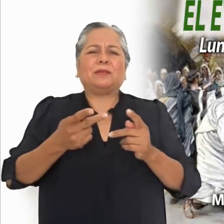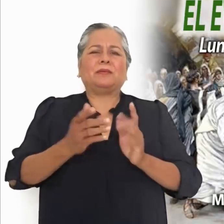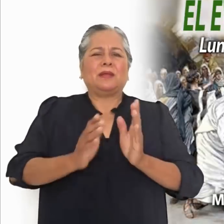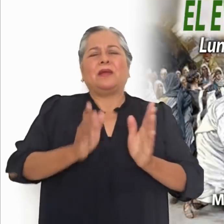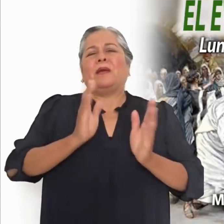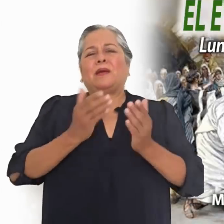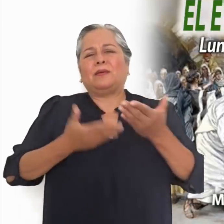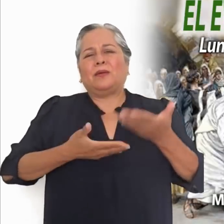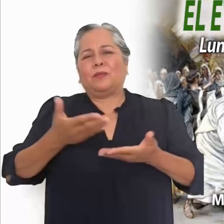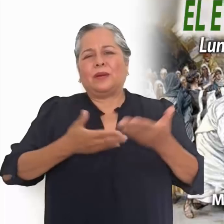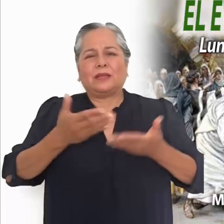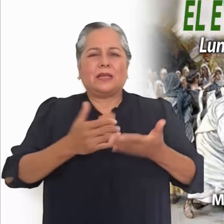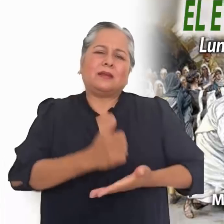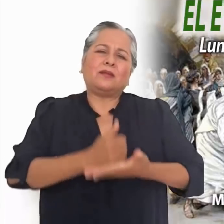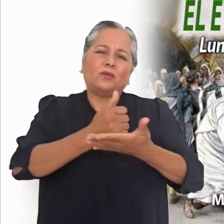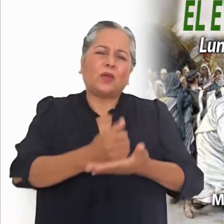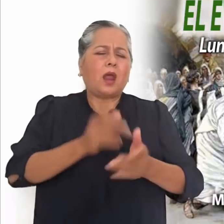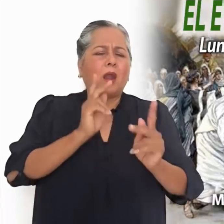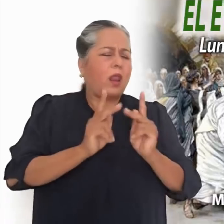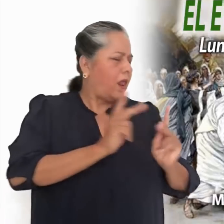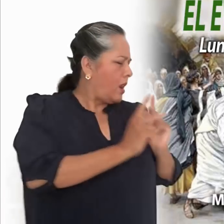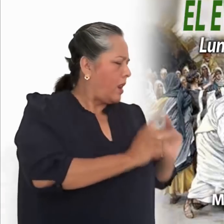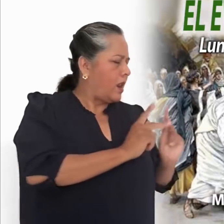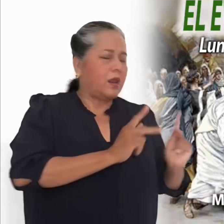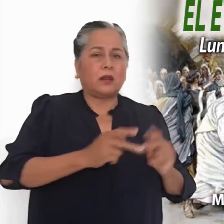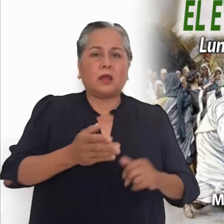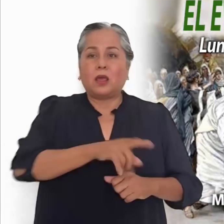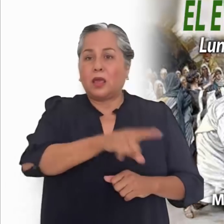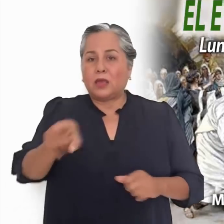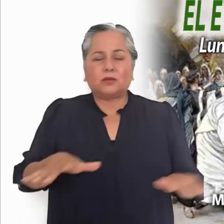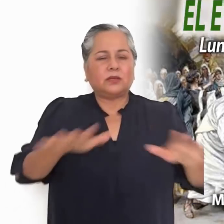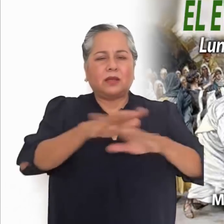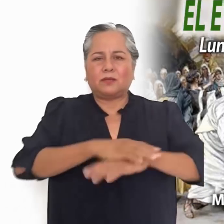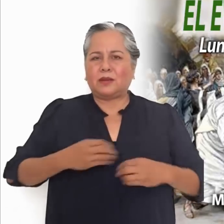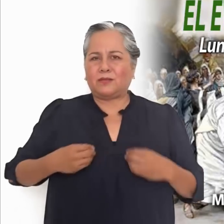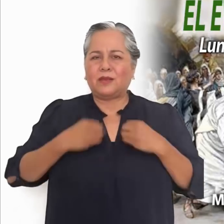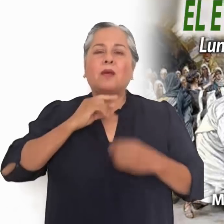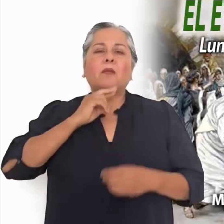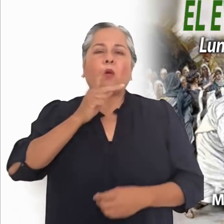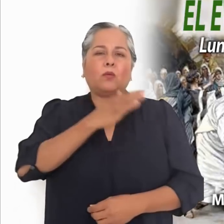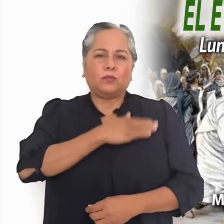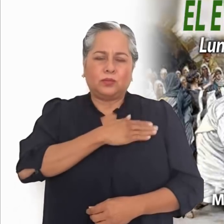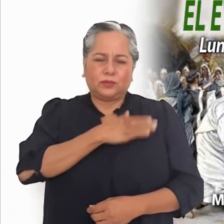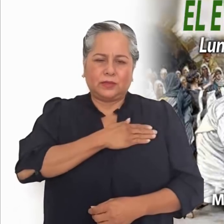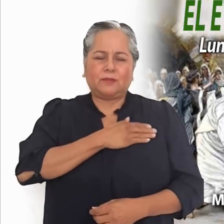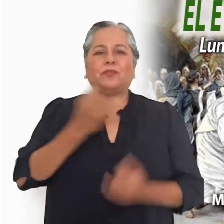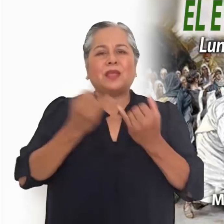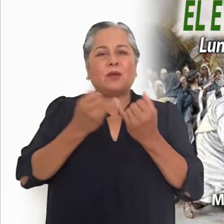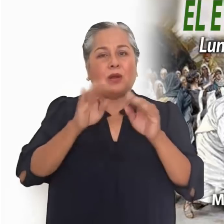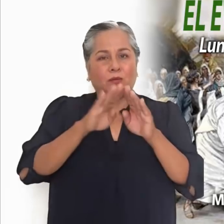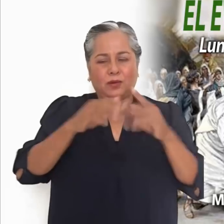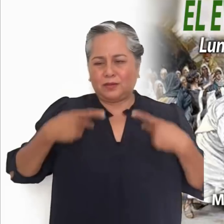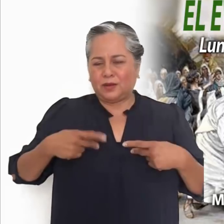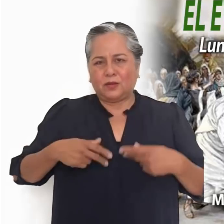Convirtámonos en los camilleros que llevan a los enfermos, para que Jesús los tocara. Hoy, hay muchas